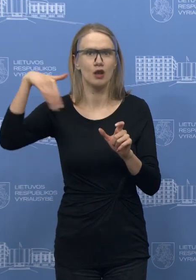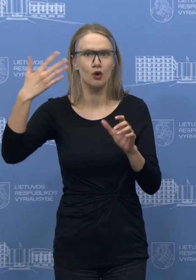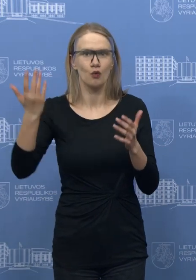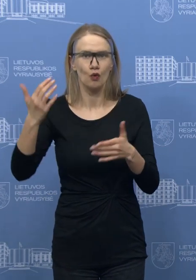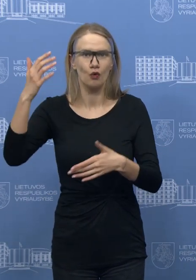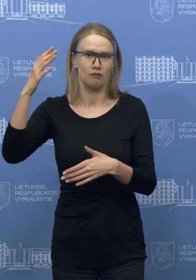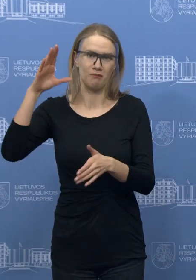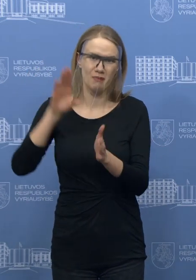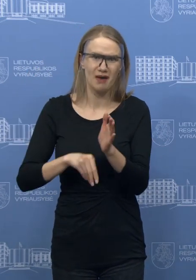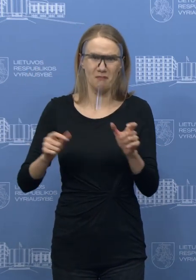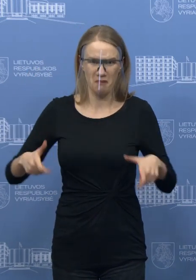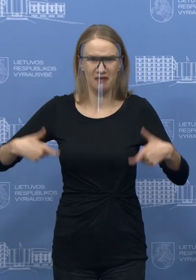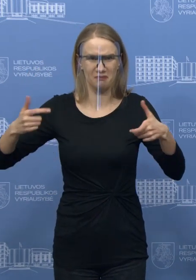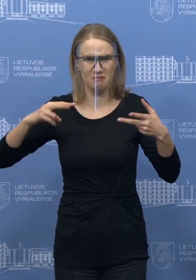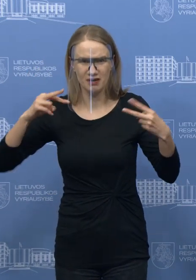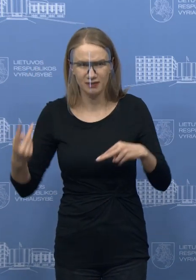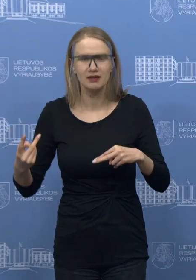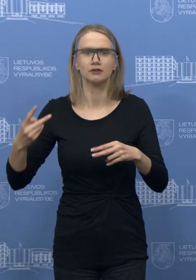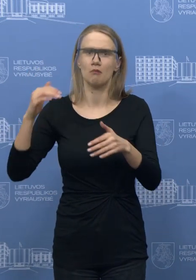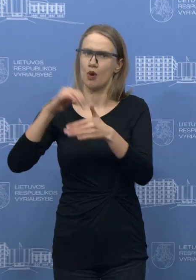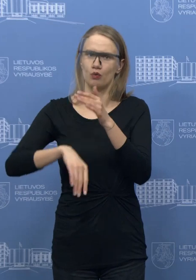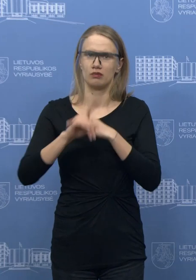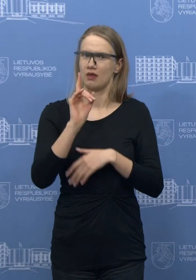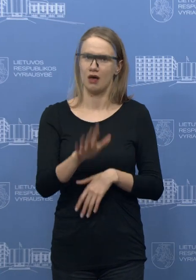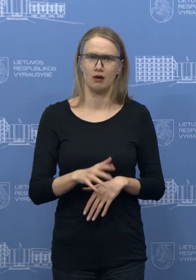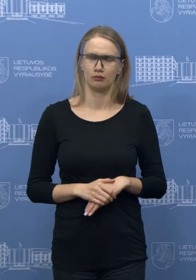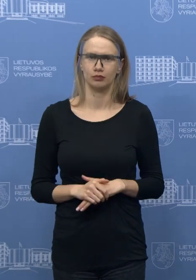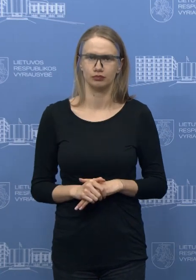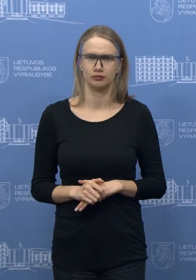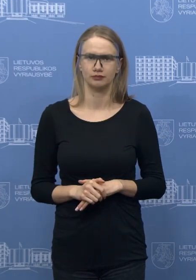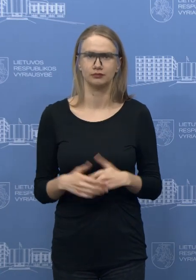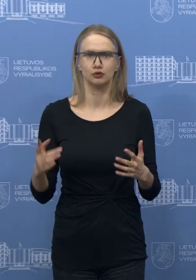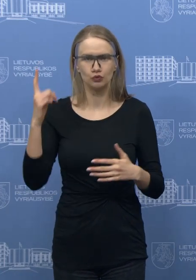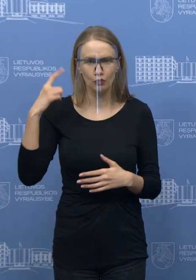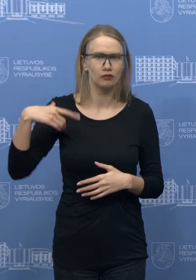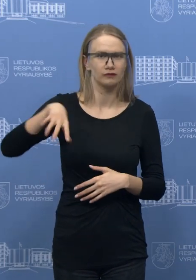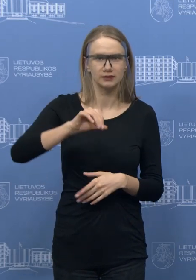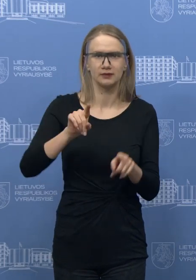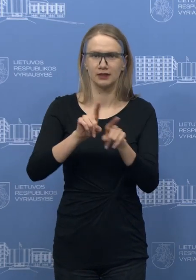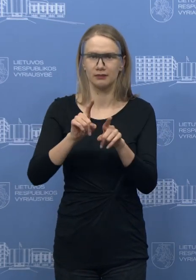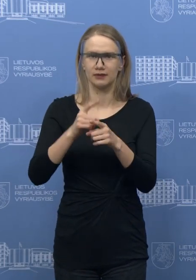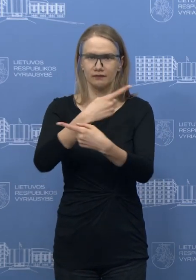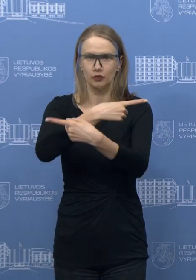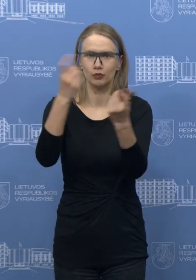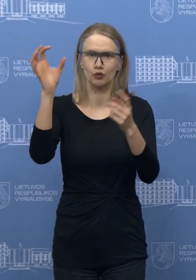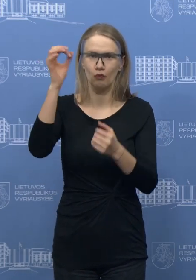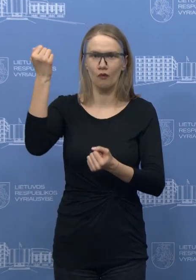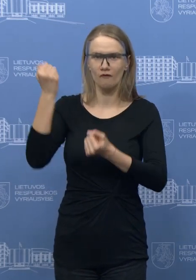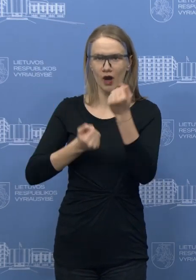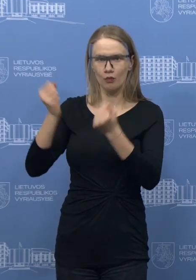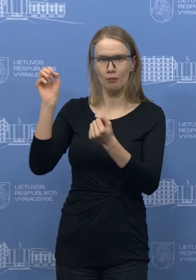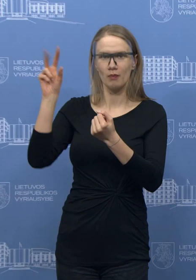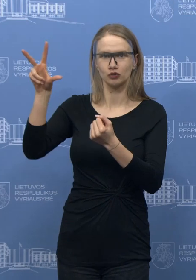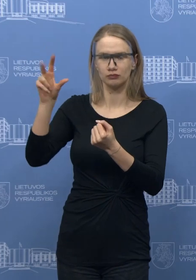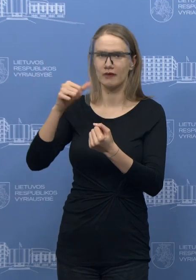padangas bus galima pasikeisti pasibaigus šitai įtemptai situacijai. Lygiai tą patį noriu priminti dėl vairuotojo pažymėjimų, kurių galiojimas